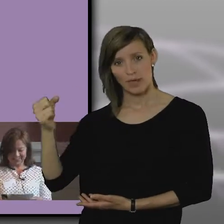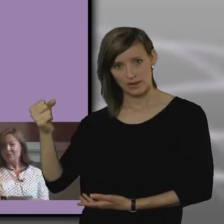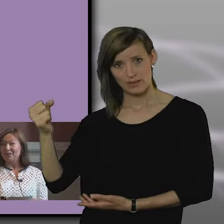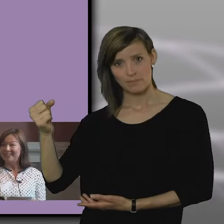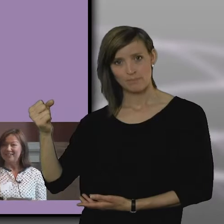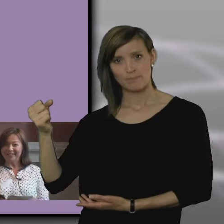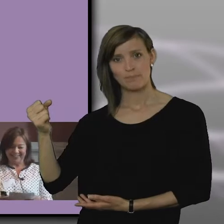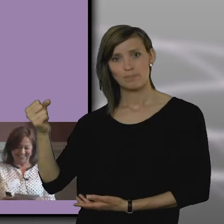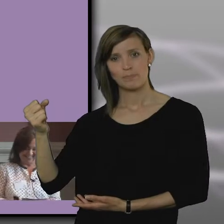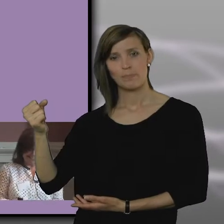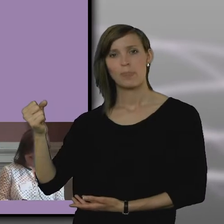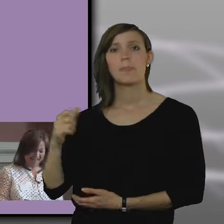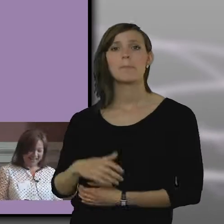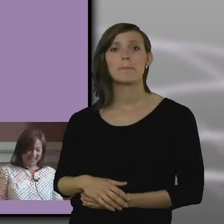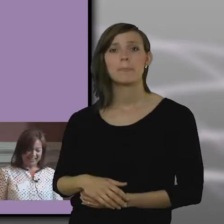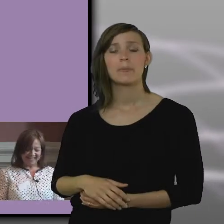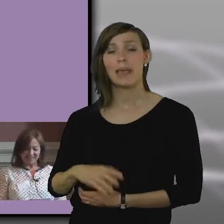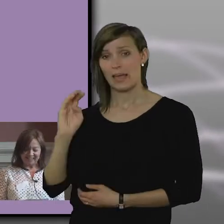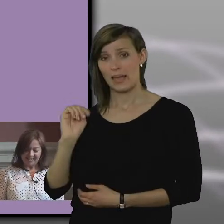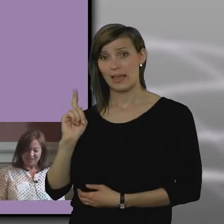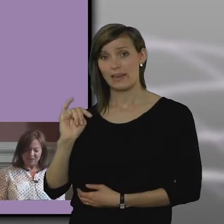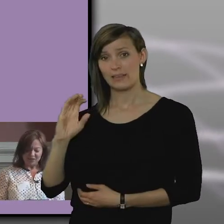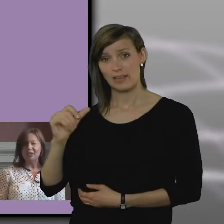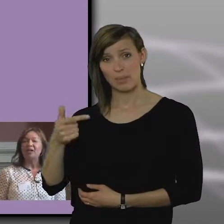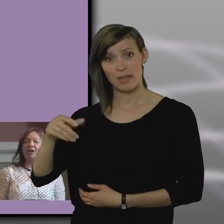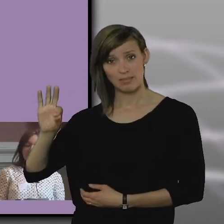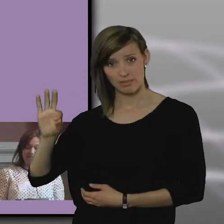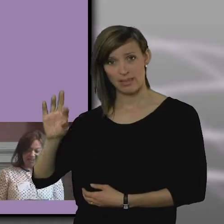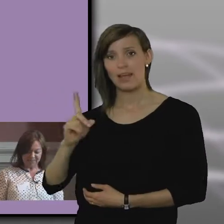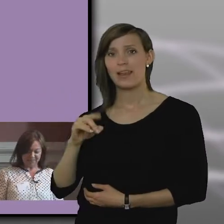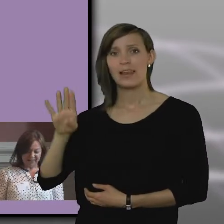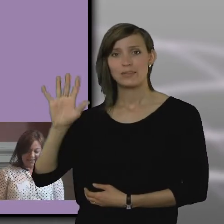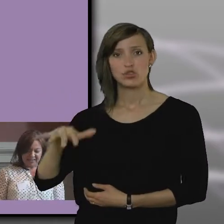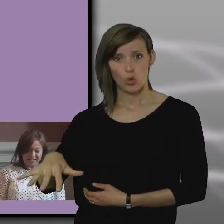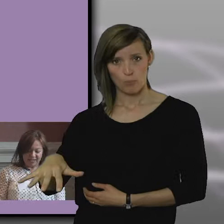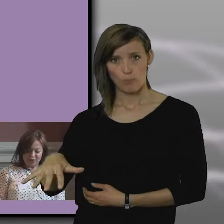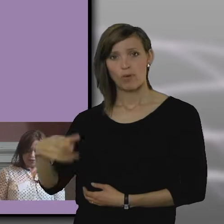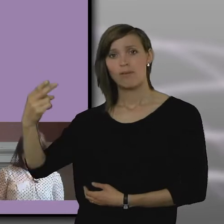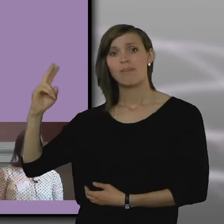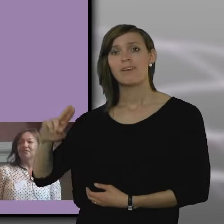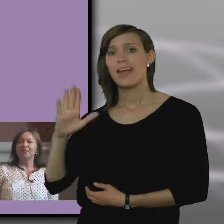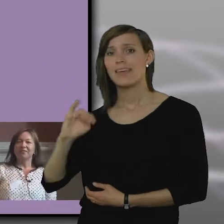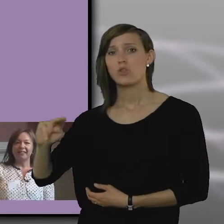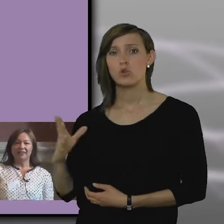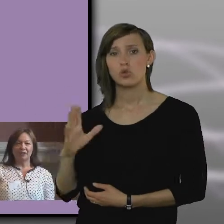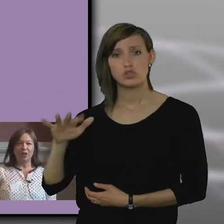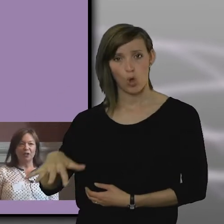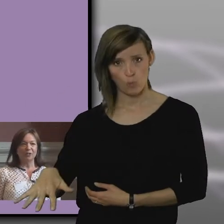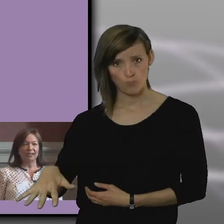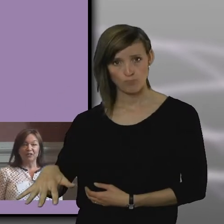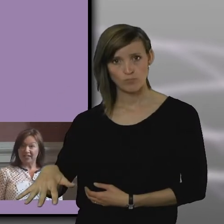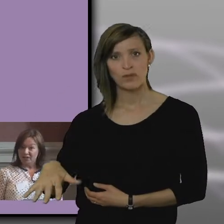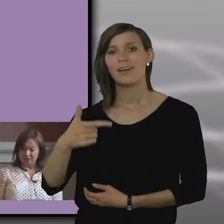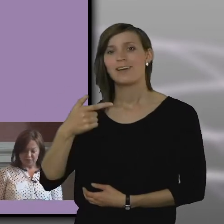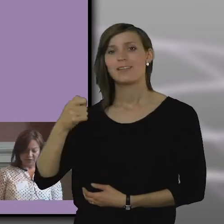tror jag det heter. Elisabeth Lindström från Klara Mera, Jenny Ström från Villa Vital